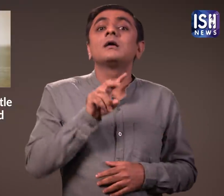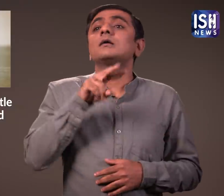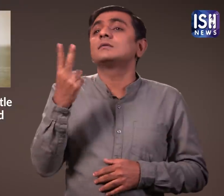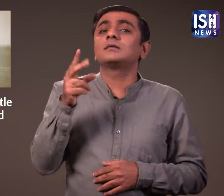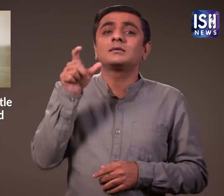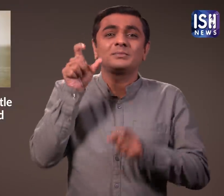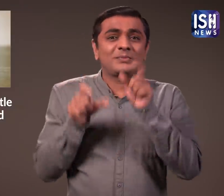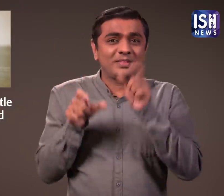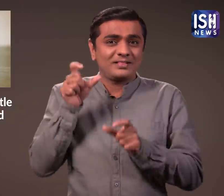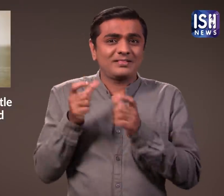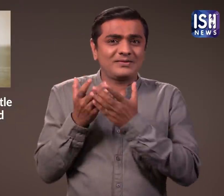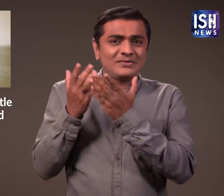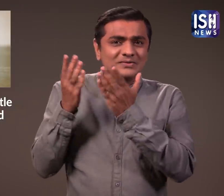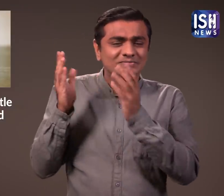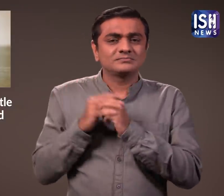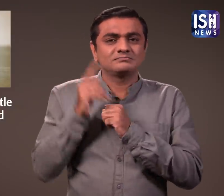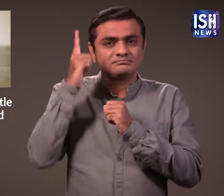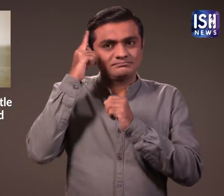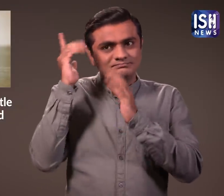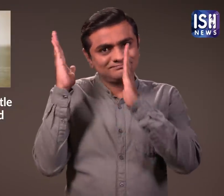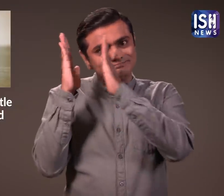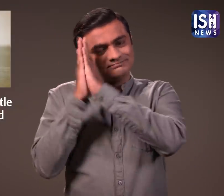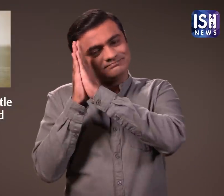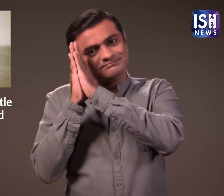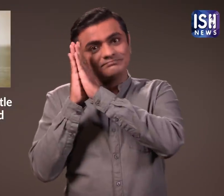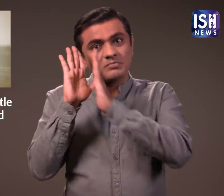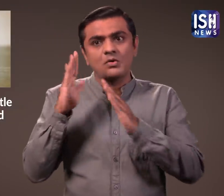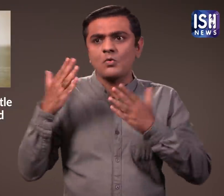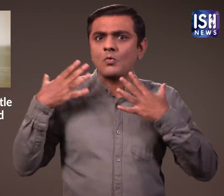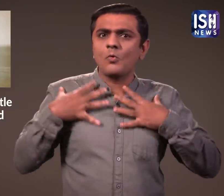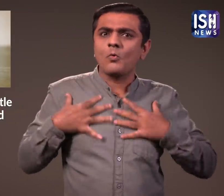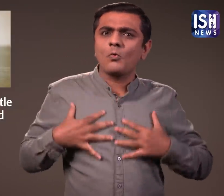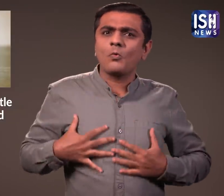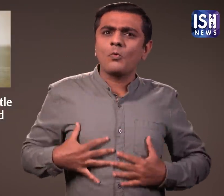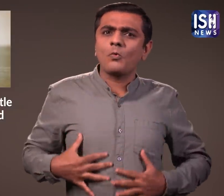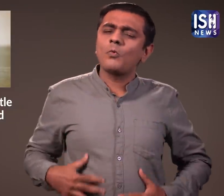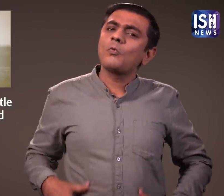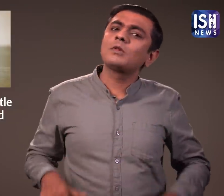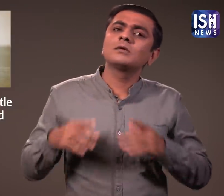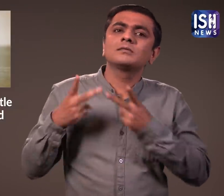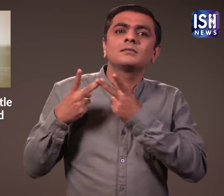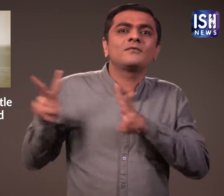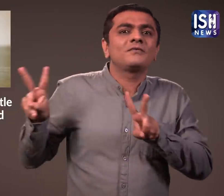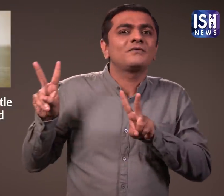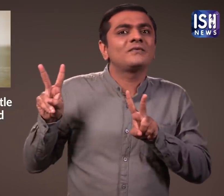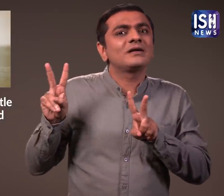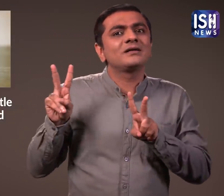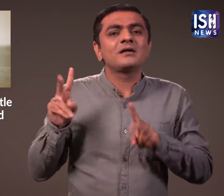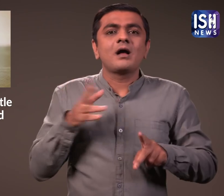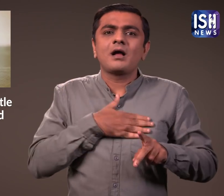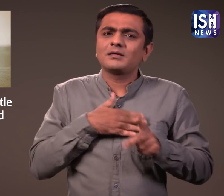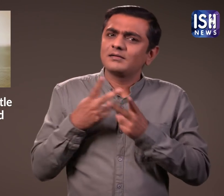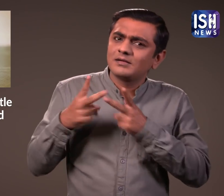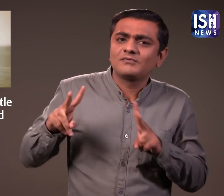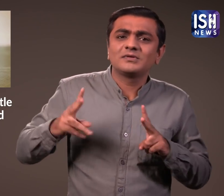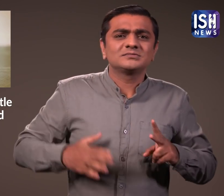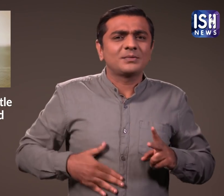जबकि कुछ ऐसे भी है जिनके दो अलग-अलग शरीर होते हैं लेकिन उनके सिर जुड़े हुए होते हैं